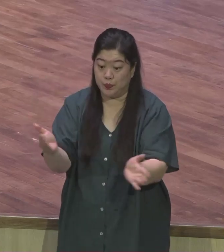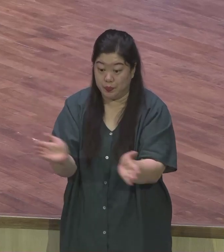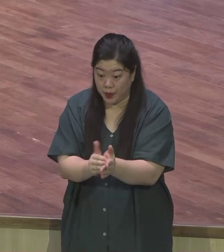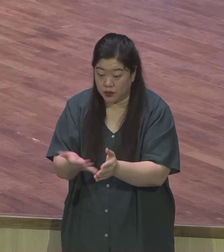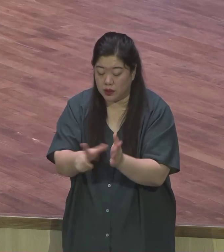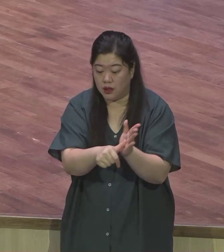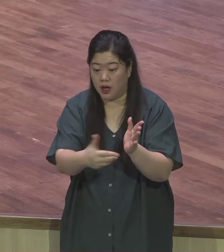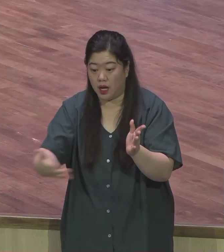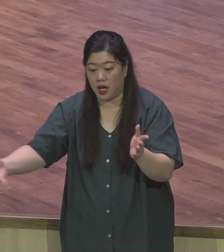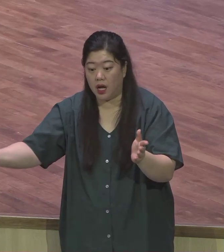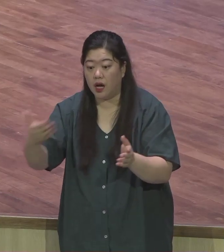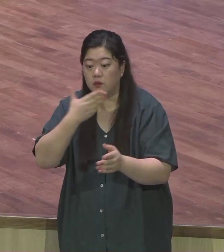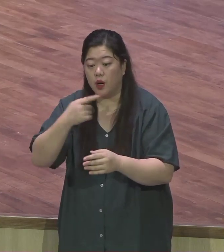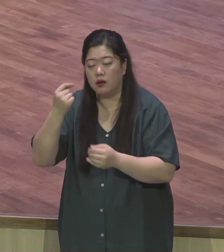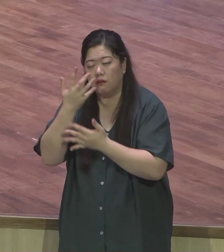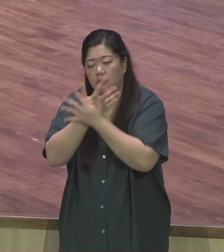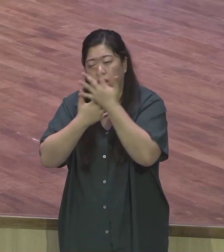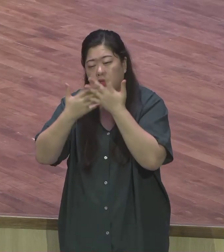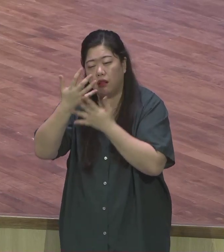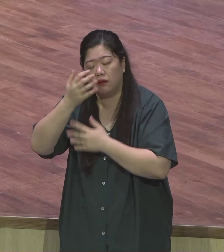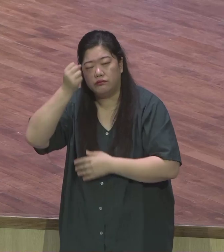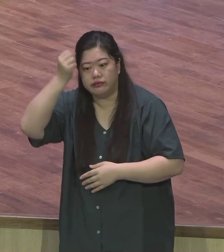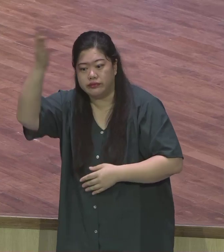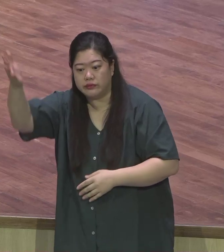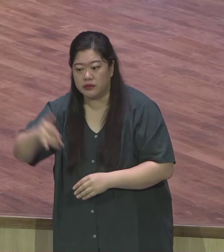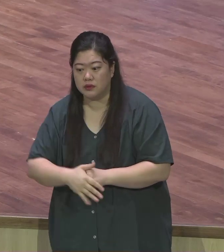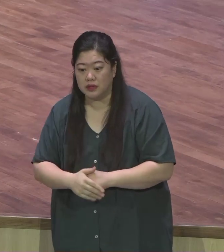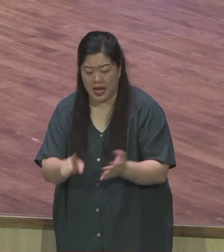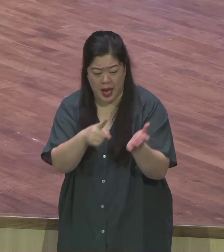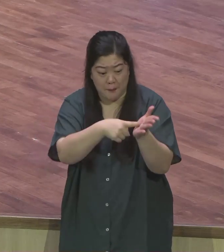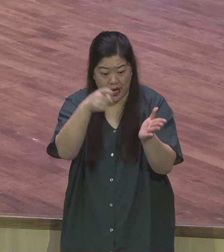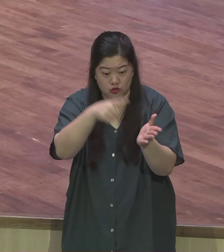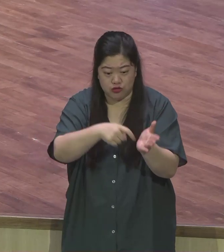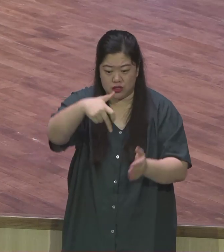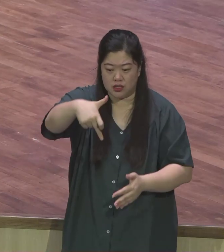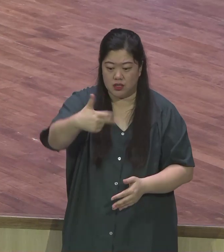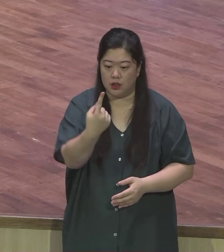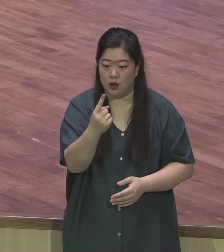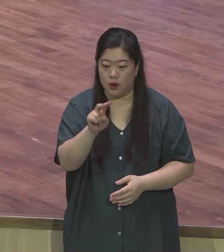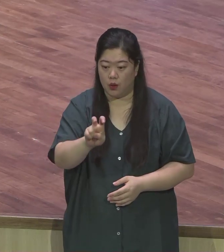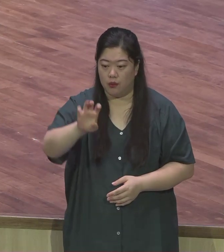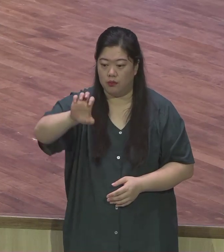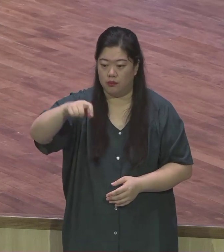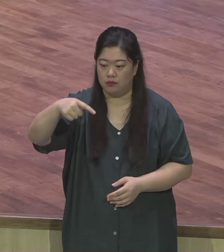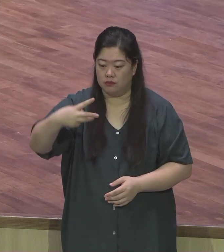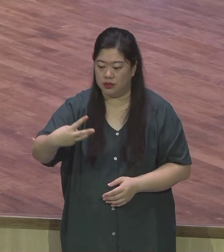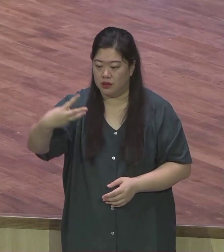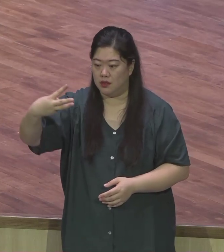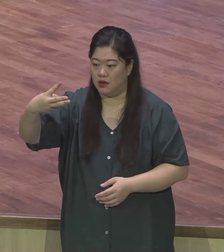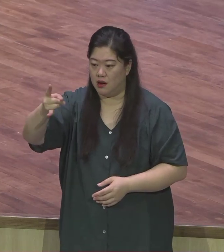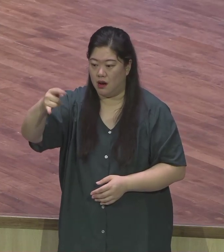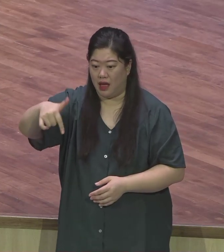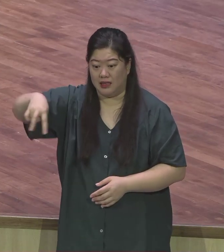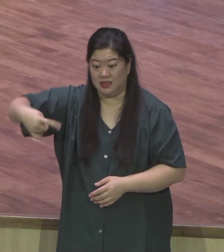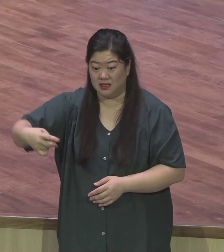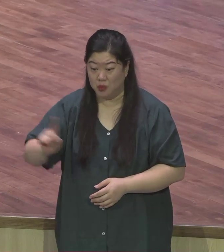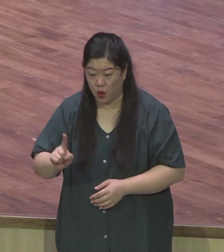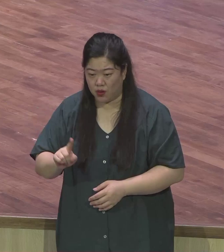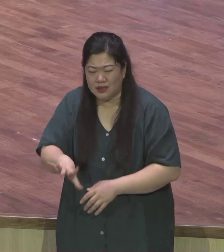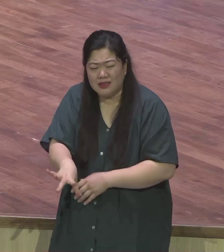결국 메뚜기 콤플렉스가 뭐냐 결국은 잘못된 계산법으로부터 출발을 한 것입니다 하나님으로 대진표를 짠 것이